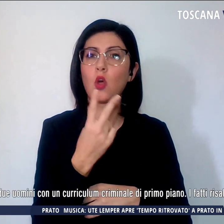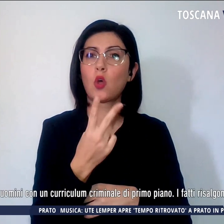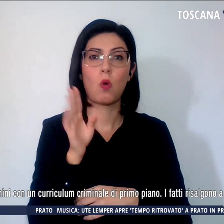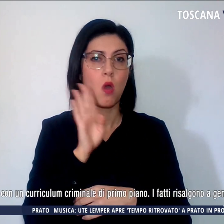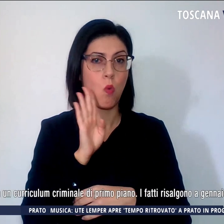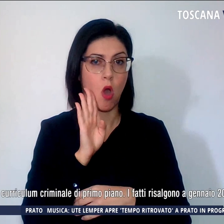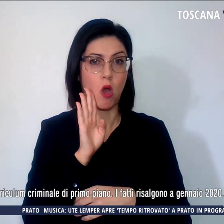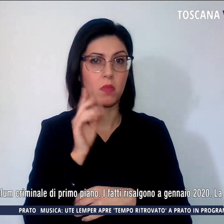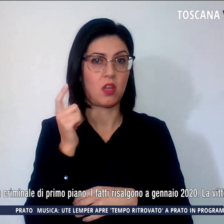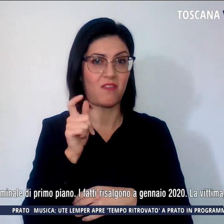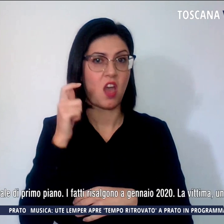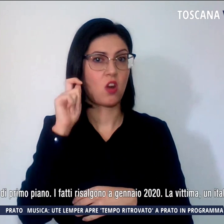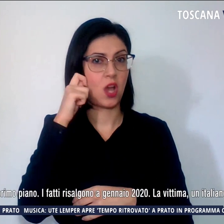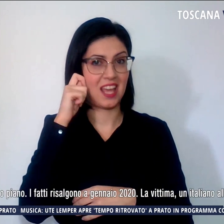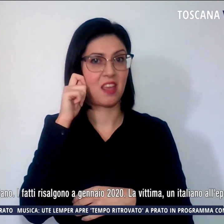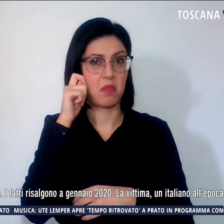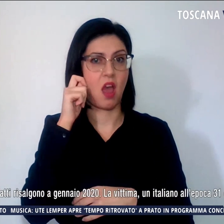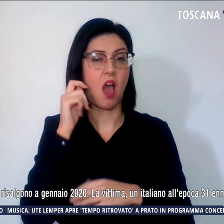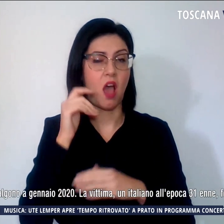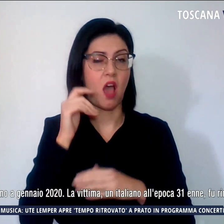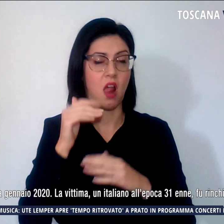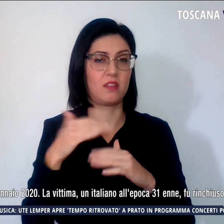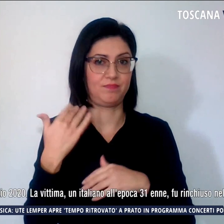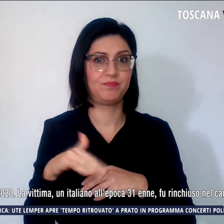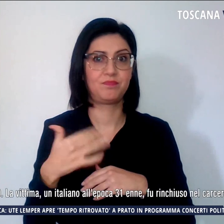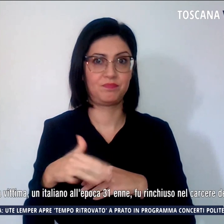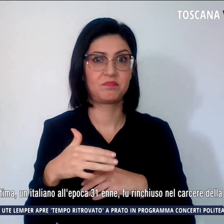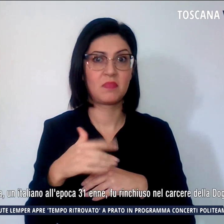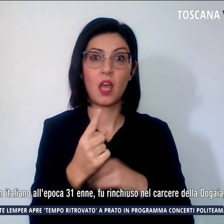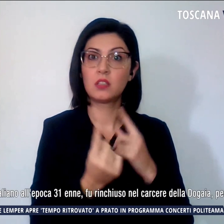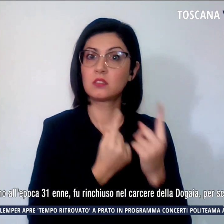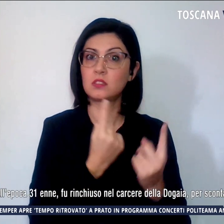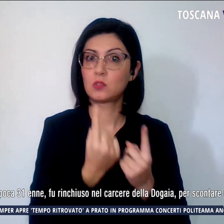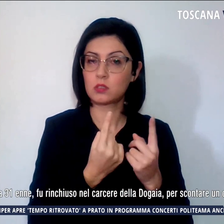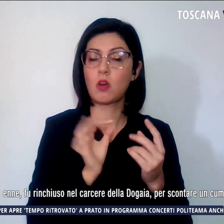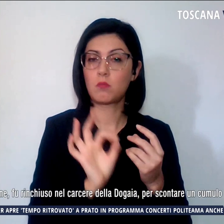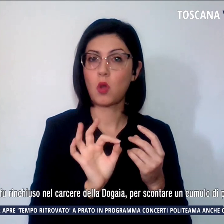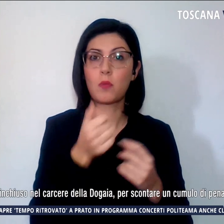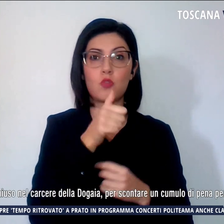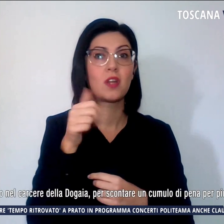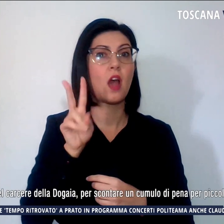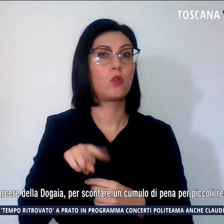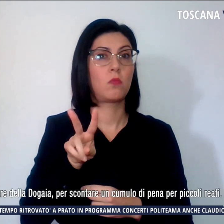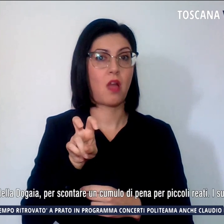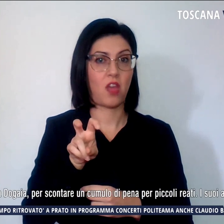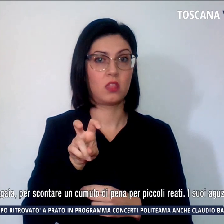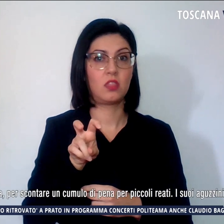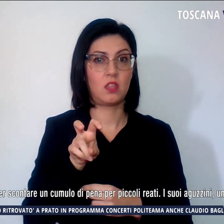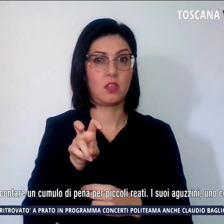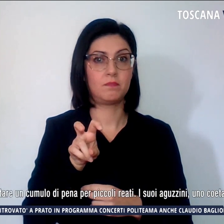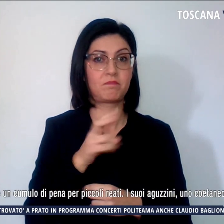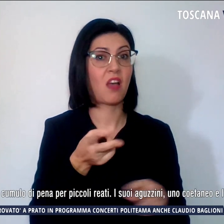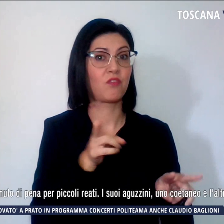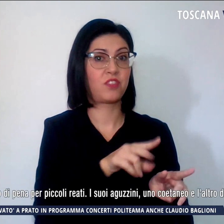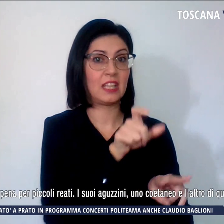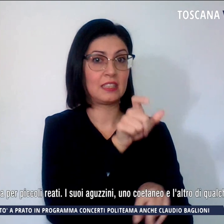criminale di primo piano. I fatti risalgono al gennaio 2020. La vittima, un italiano